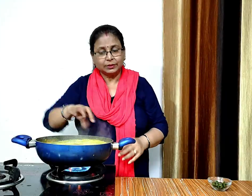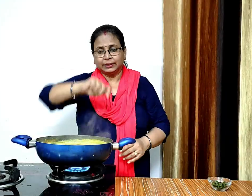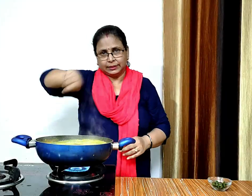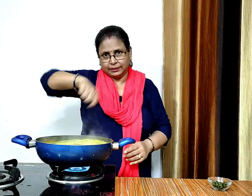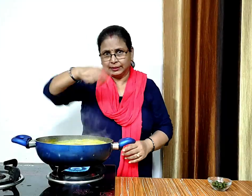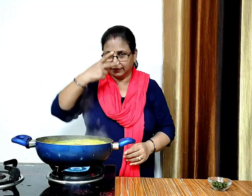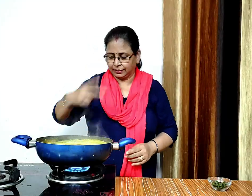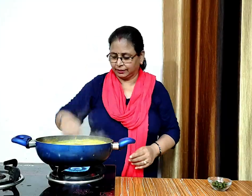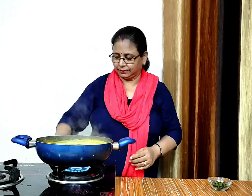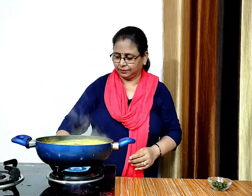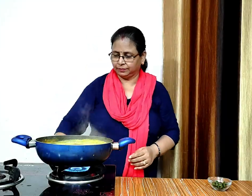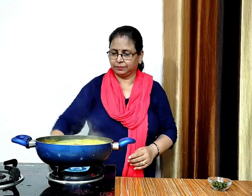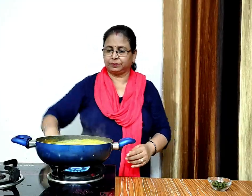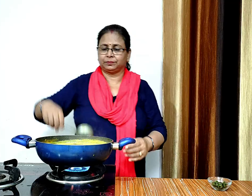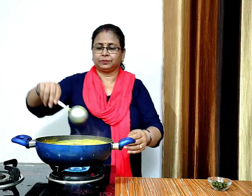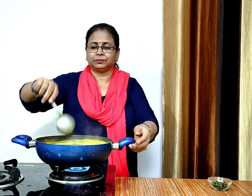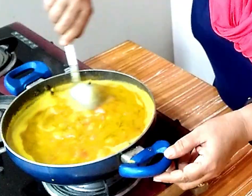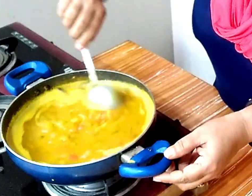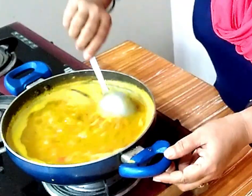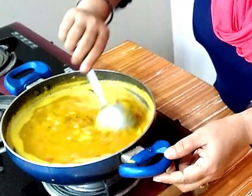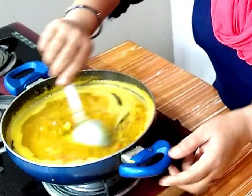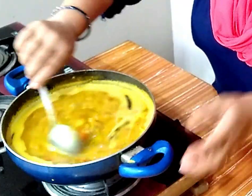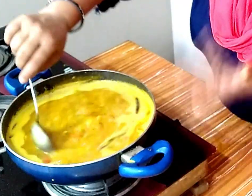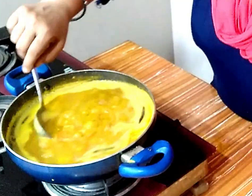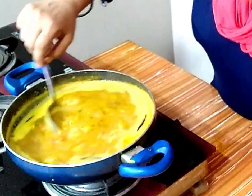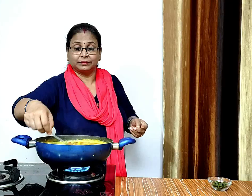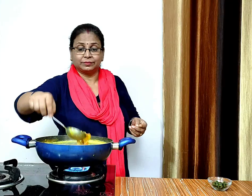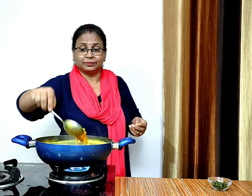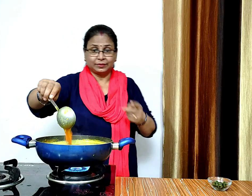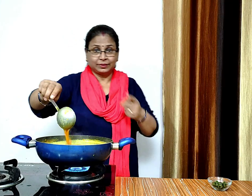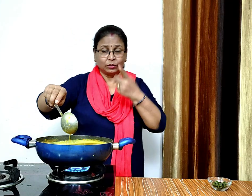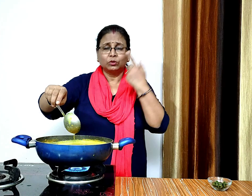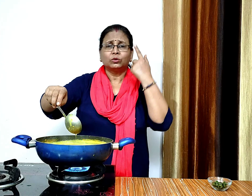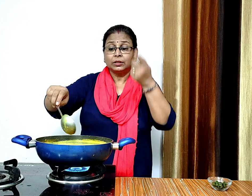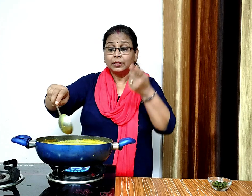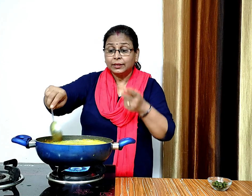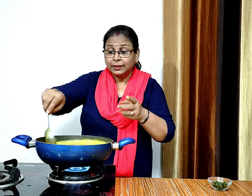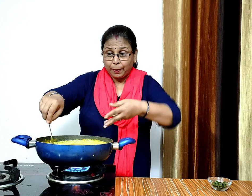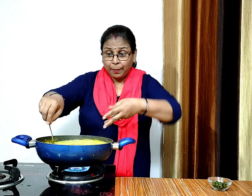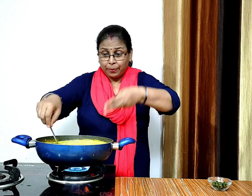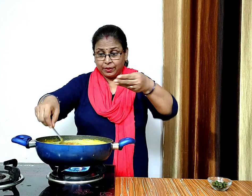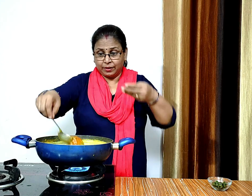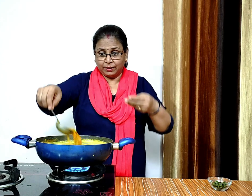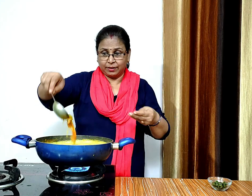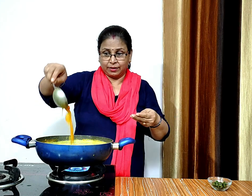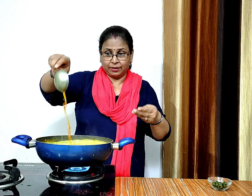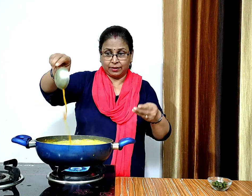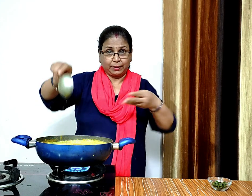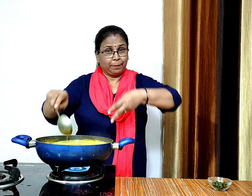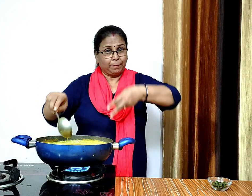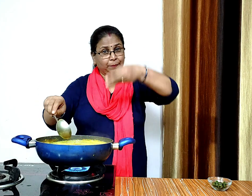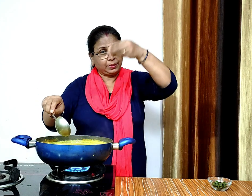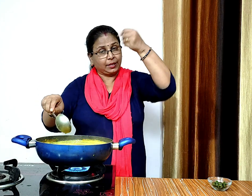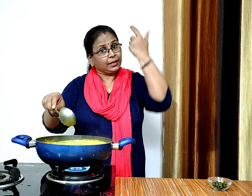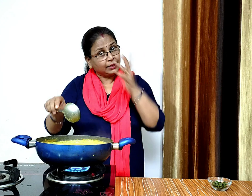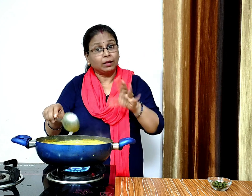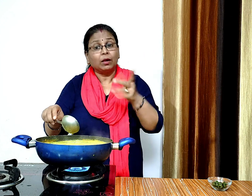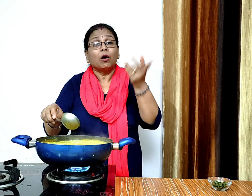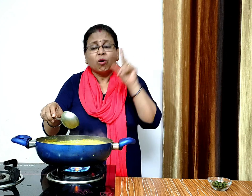इसमें ओबल आ चुका है इसे एक बार चला कर देख लेते हैं देखी हमें इसे इतना ही पतला रखना है अगर एक गाड़ी हो जाए तो आप इसमें